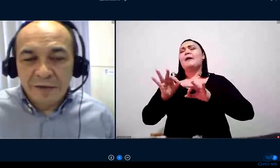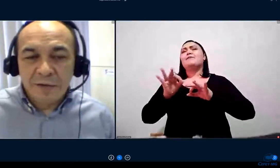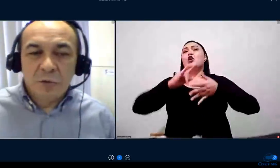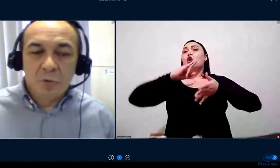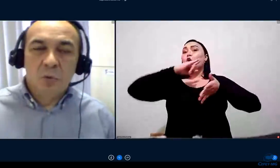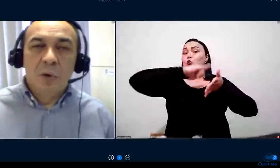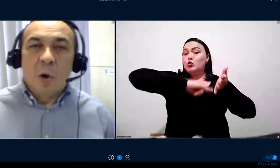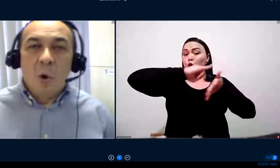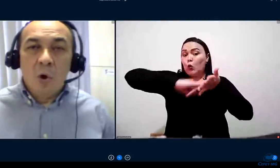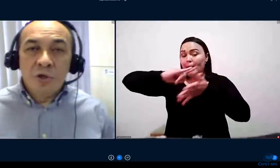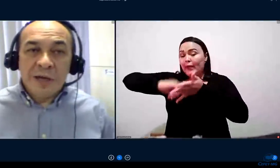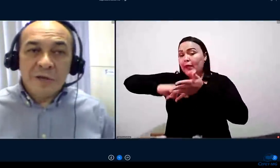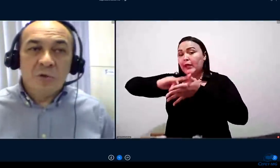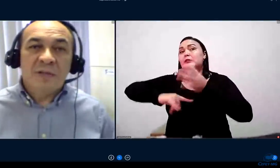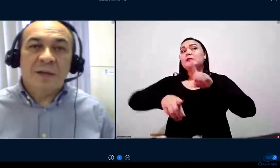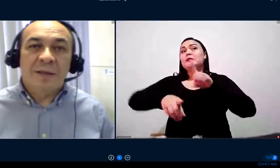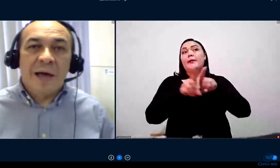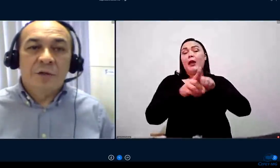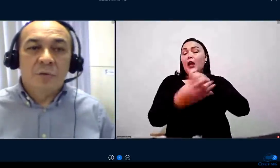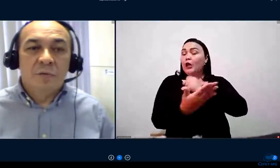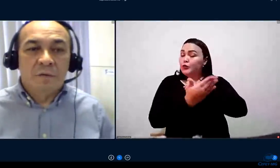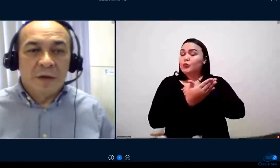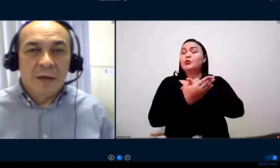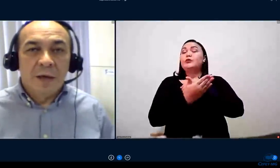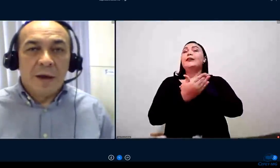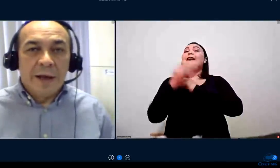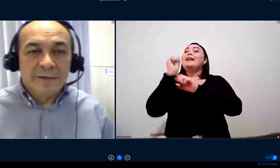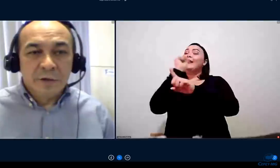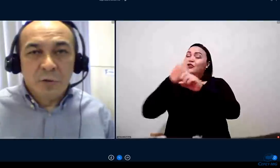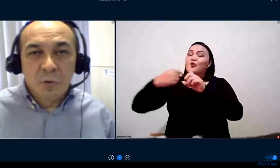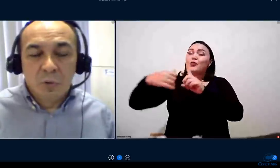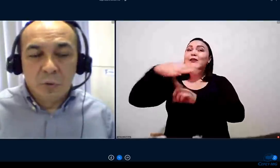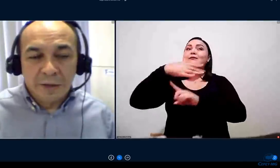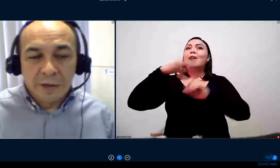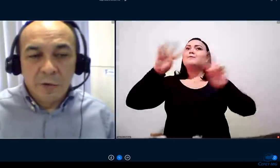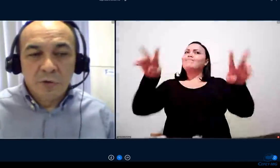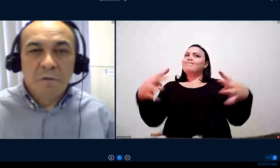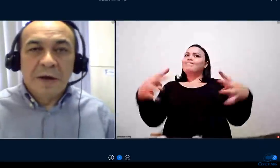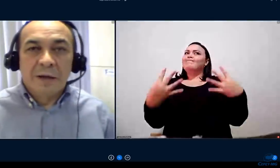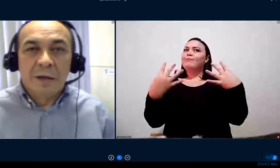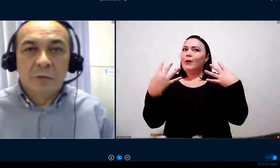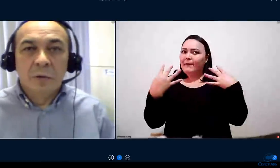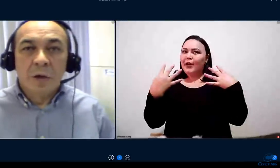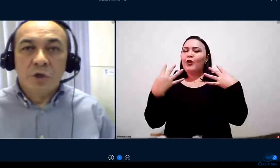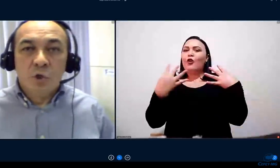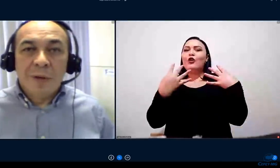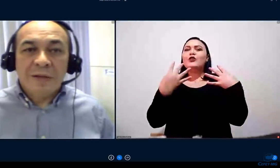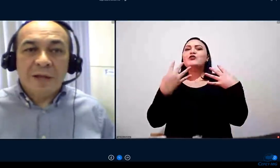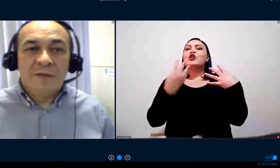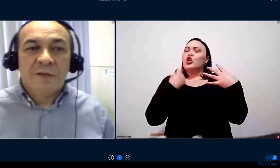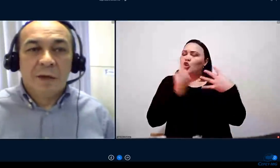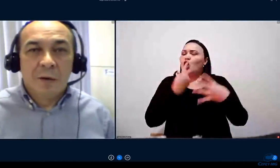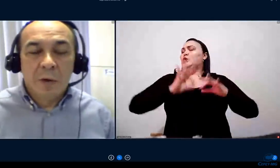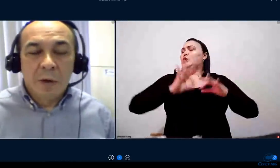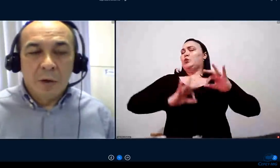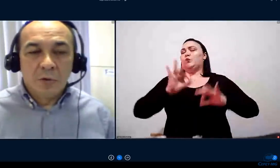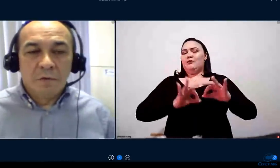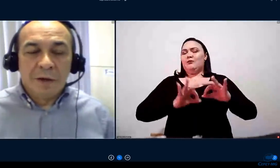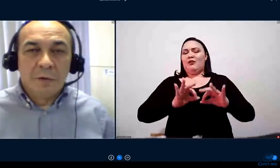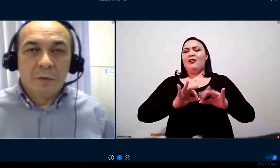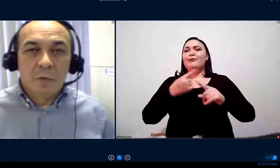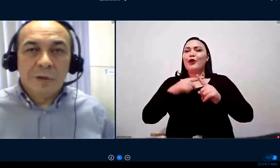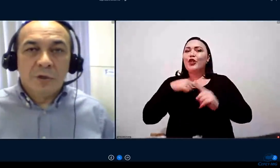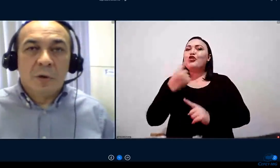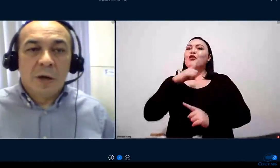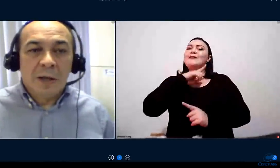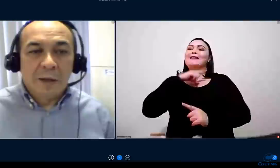levam a essa estrutura, onde a sociedade nos vê nessa estrutura. Então, estou falando de uma tradição, eu estou